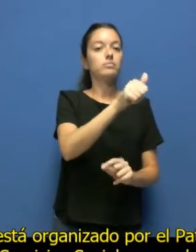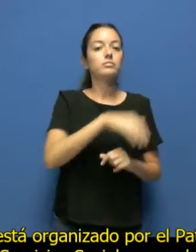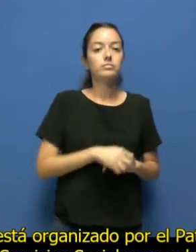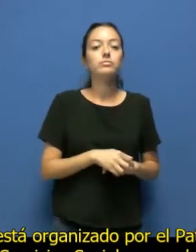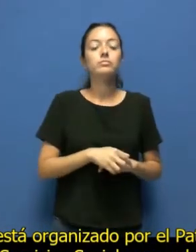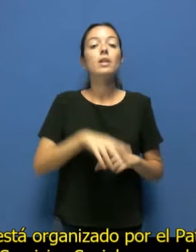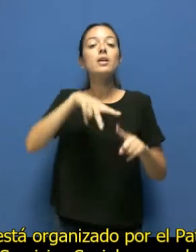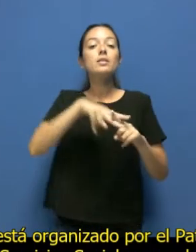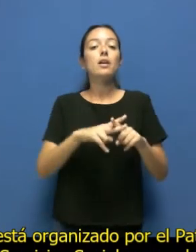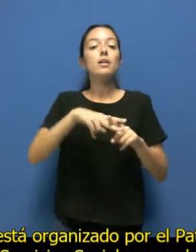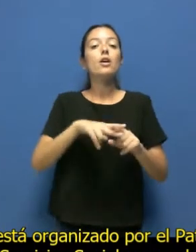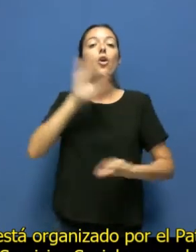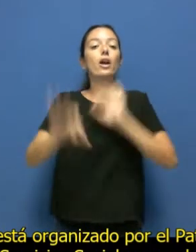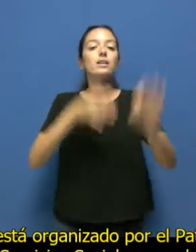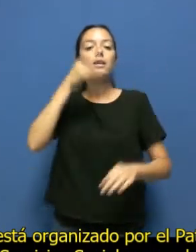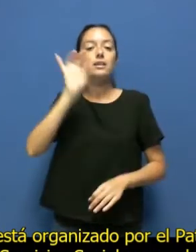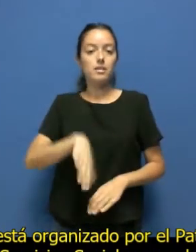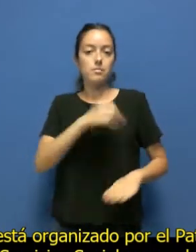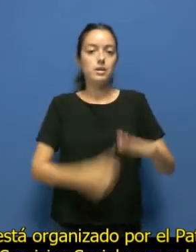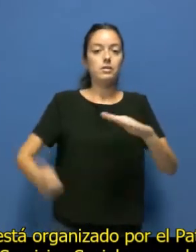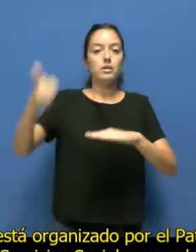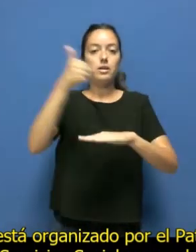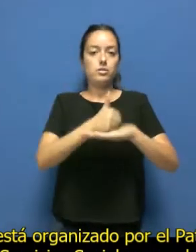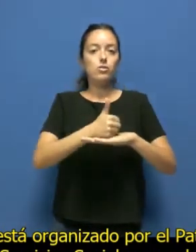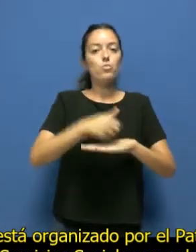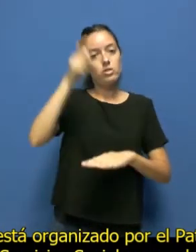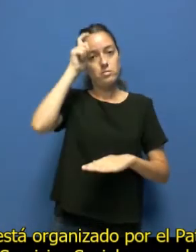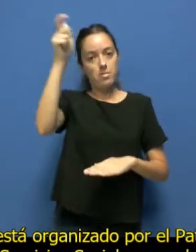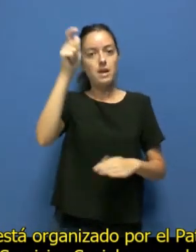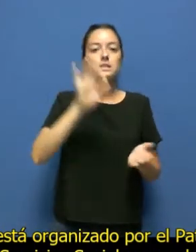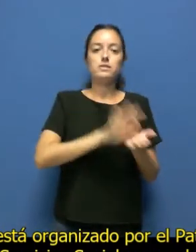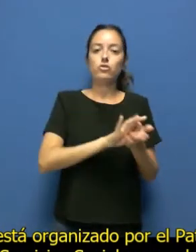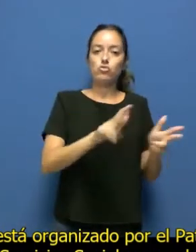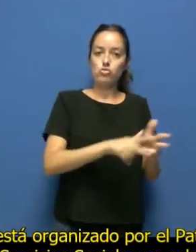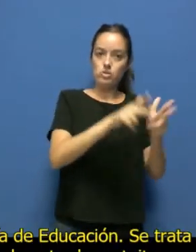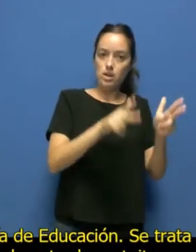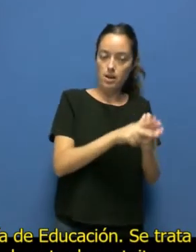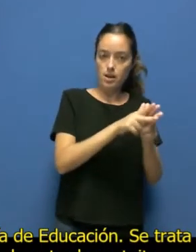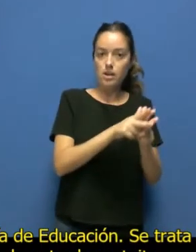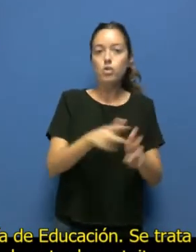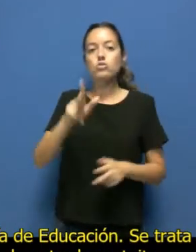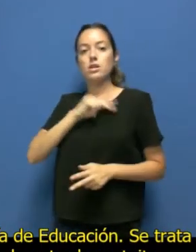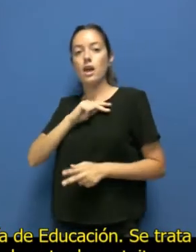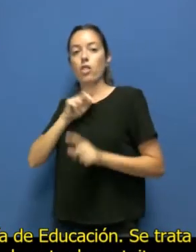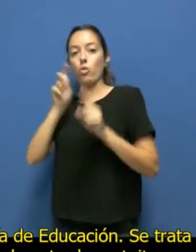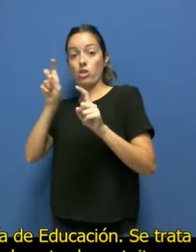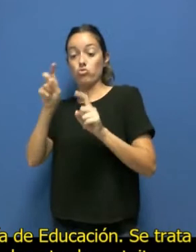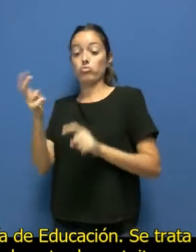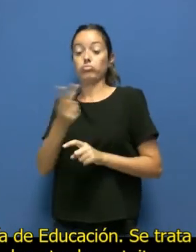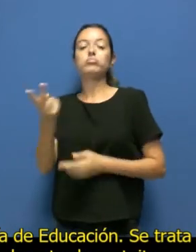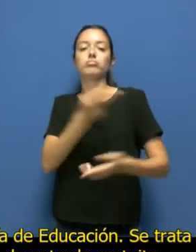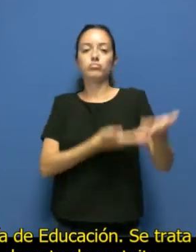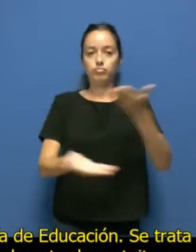taller está organizado por el Patronato Municipal de Servicios Sociales en colaboración con la Concejalía de Educación.